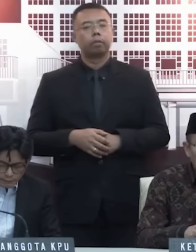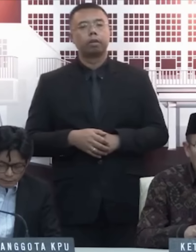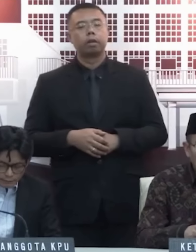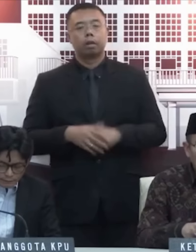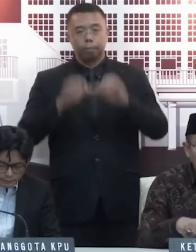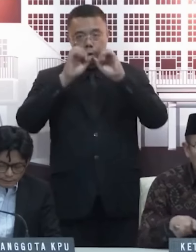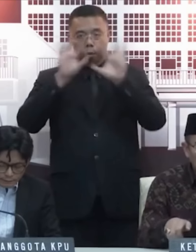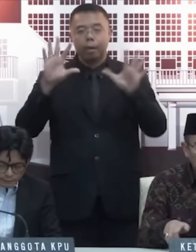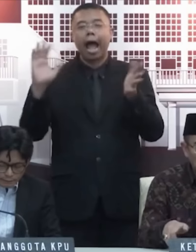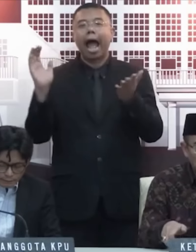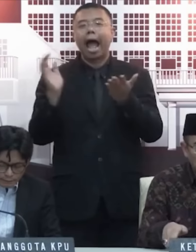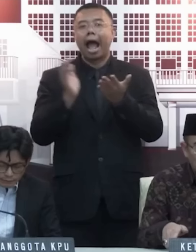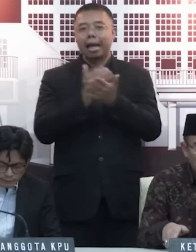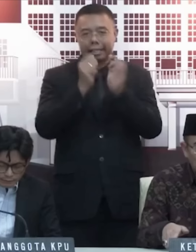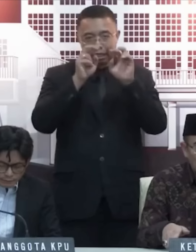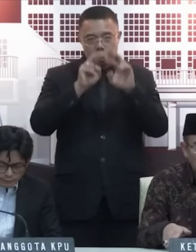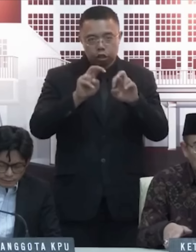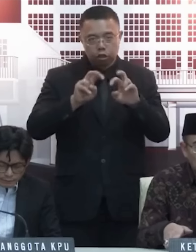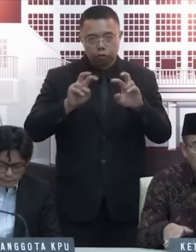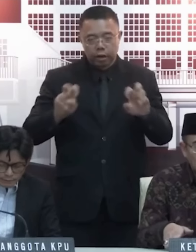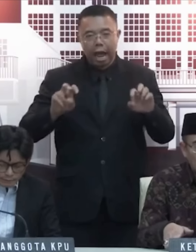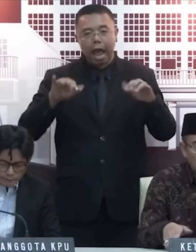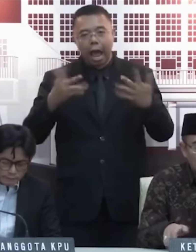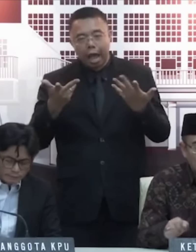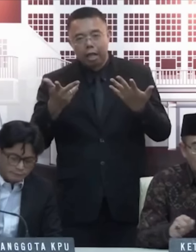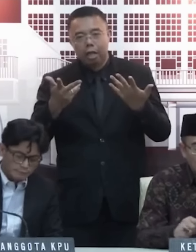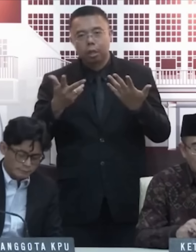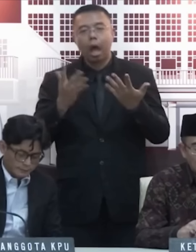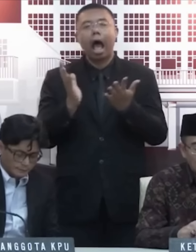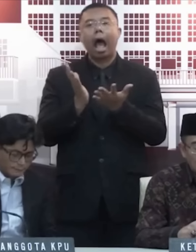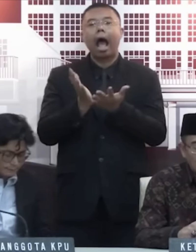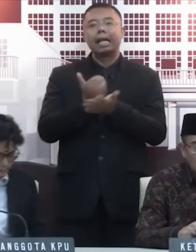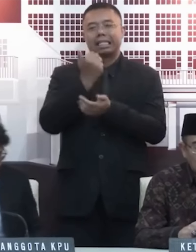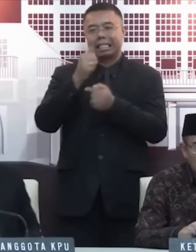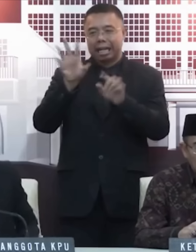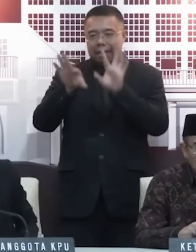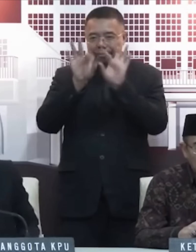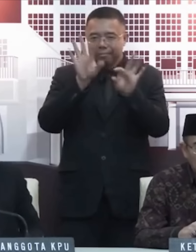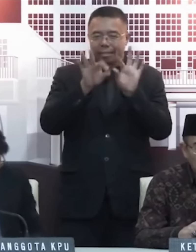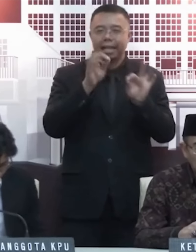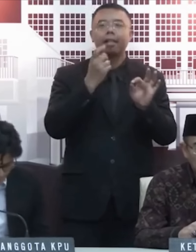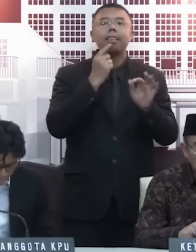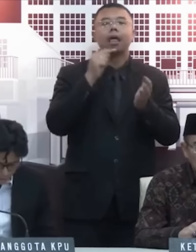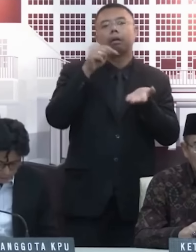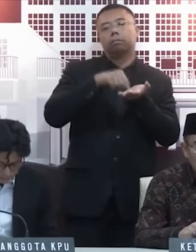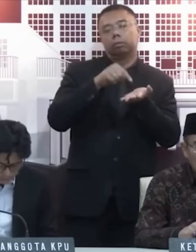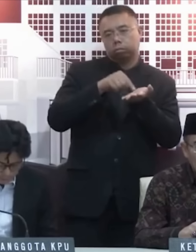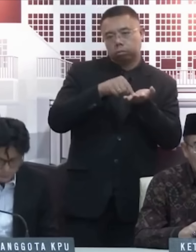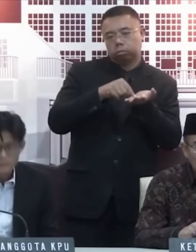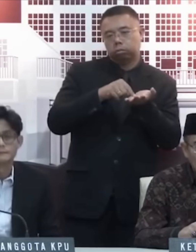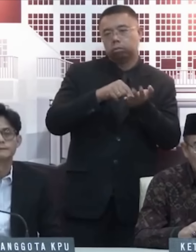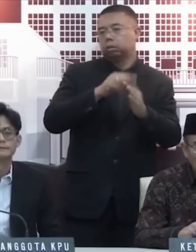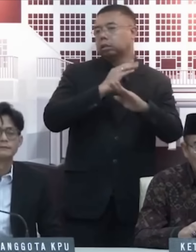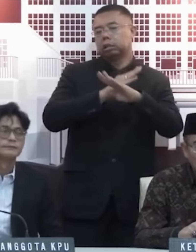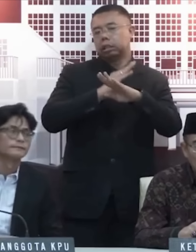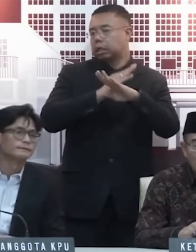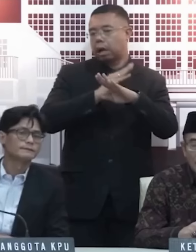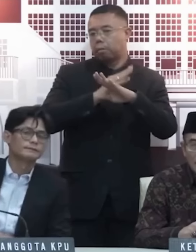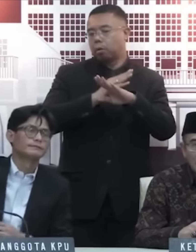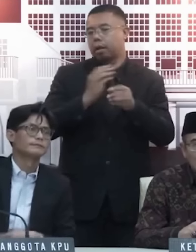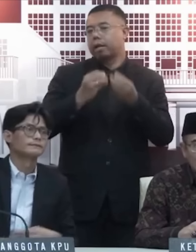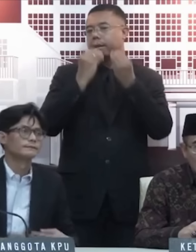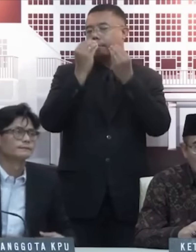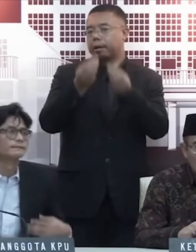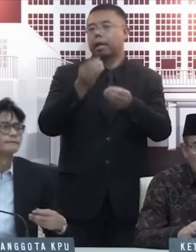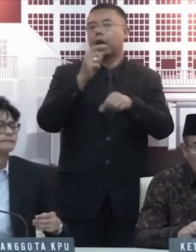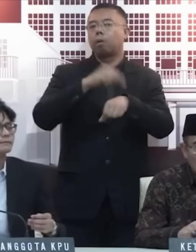Pengumuman hasil survei atau jajak pendapat tentang pemilu dilarang dilakukan pada